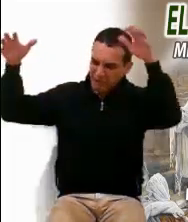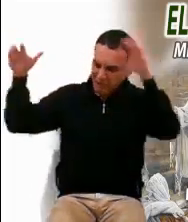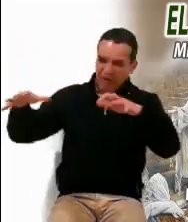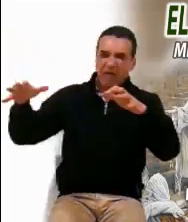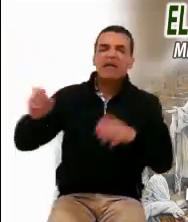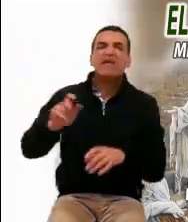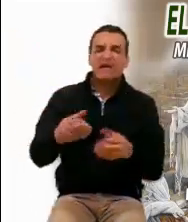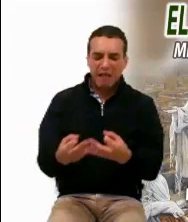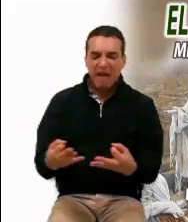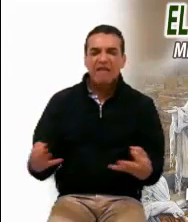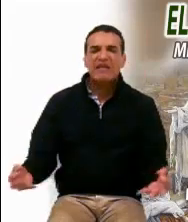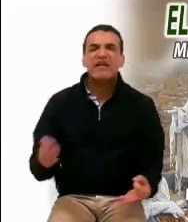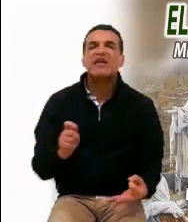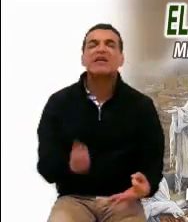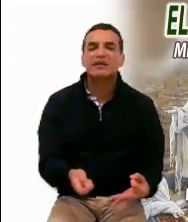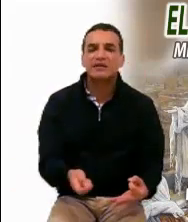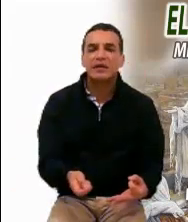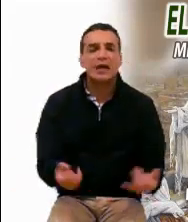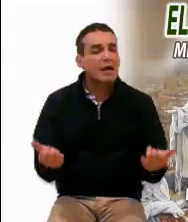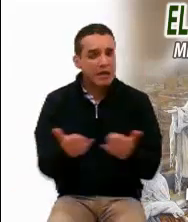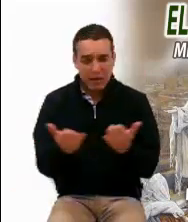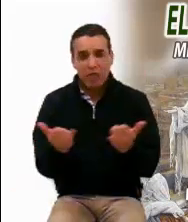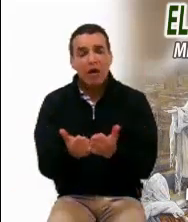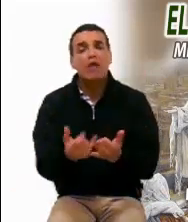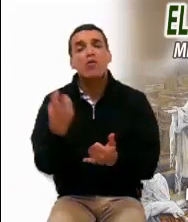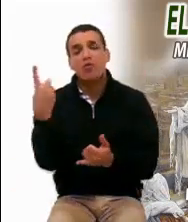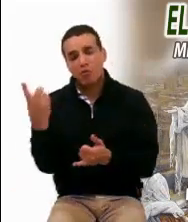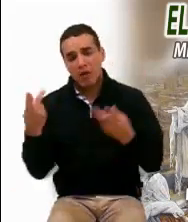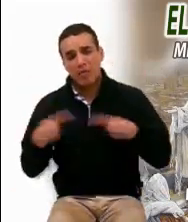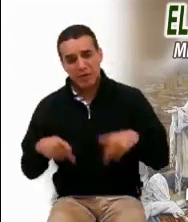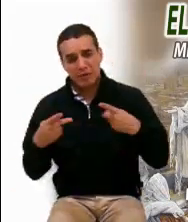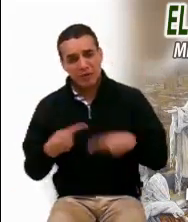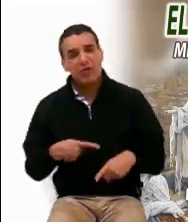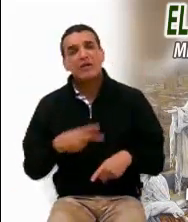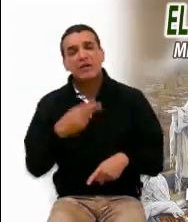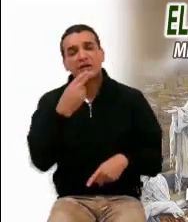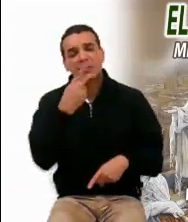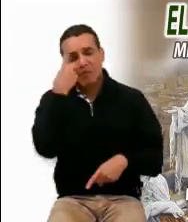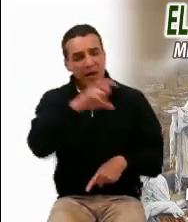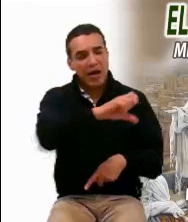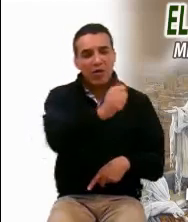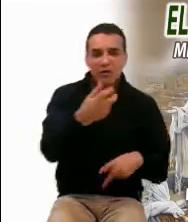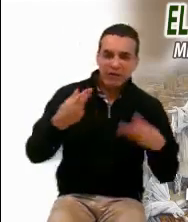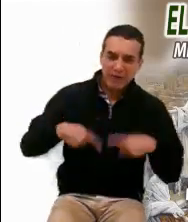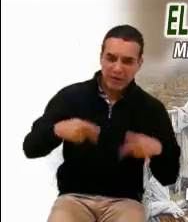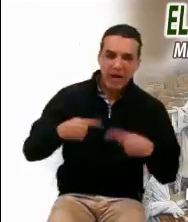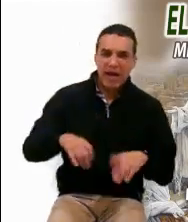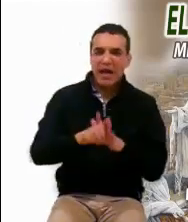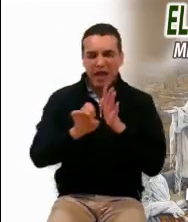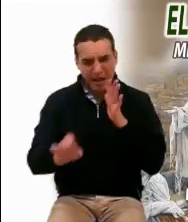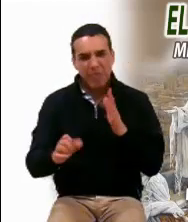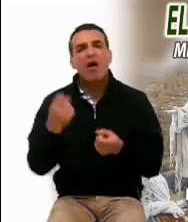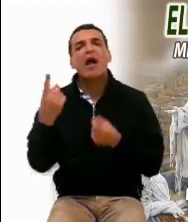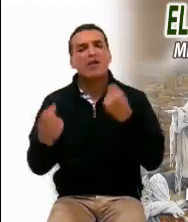pueden ser para la tierra, como una persona lo es para las otras personas. Hay quienes